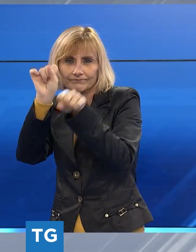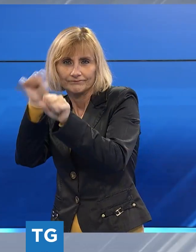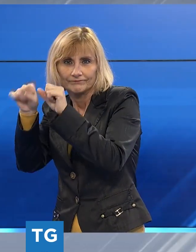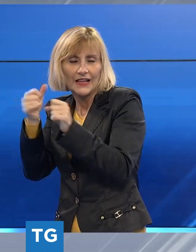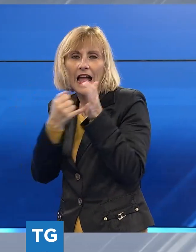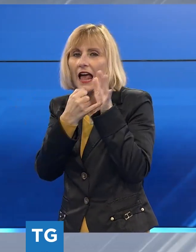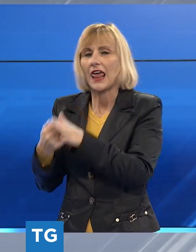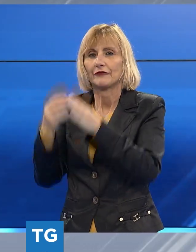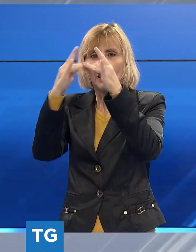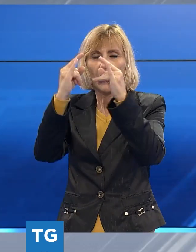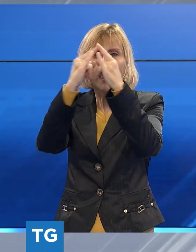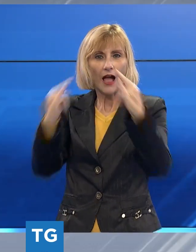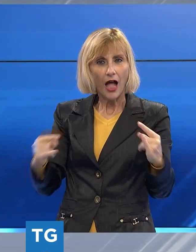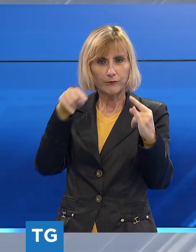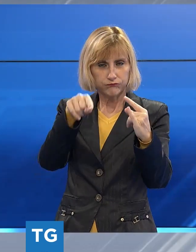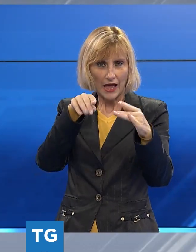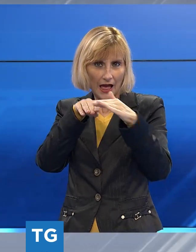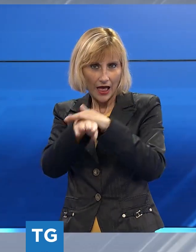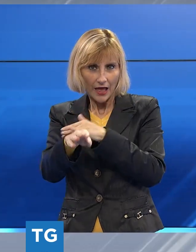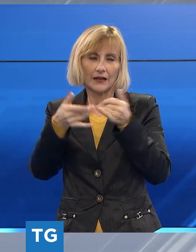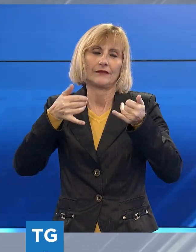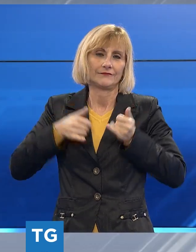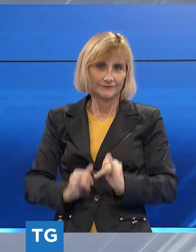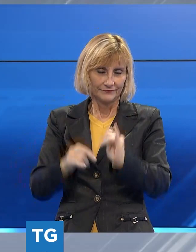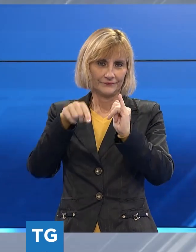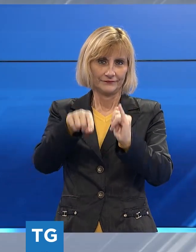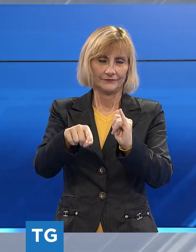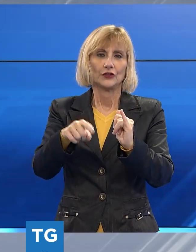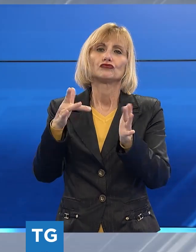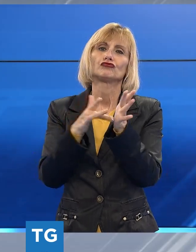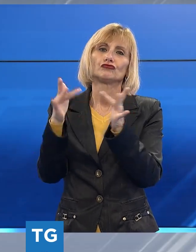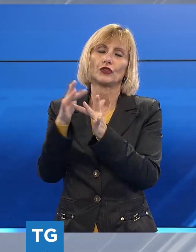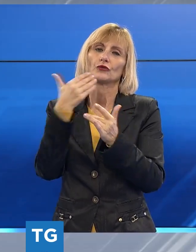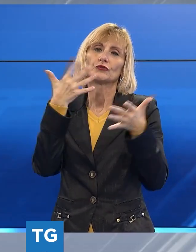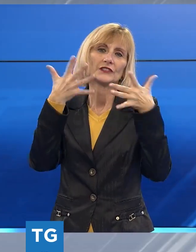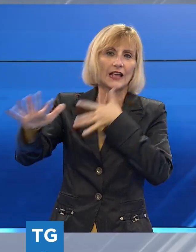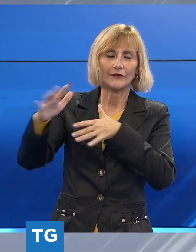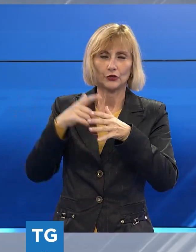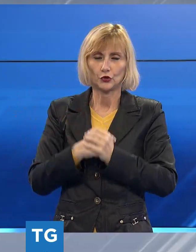rifugio nella capanna, dove si è celebrato il gran prodigio, la venuta al mondo del Salvatore.